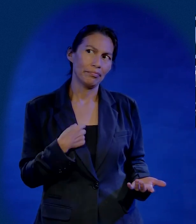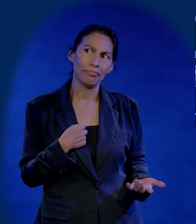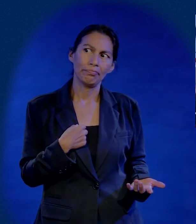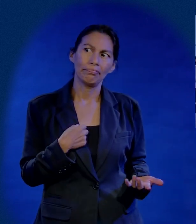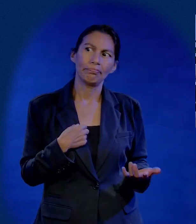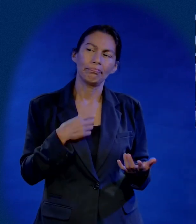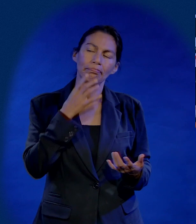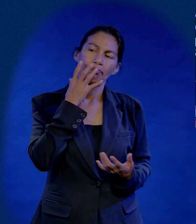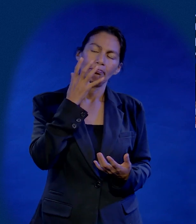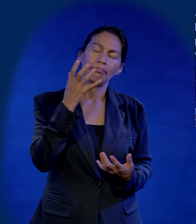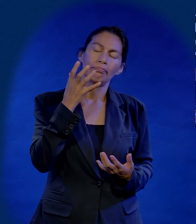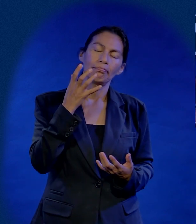No la riegues, me dice.